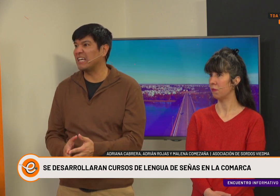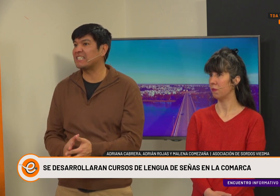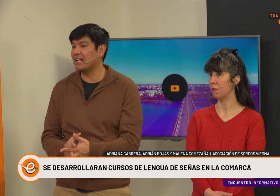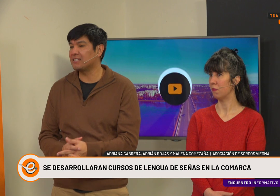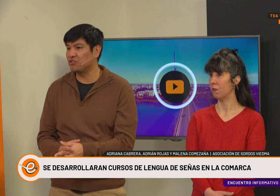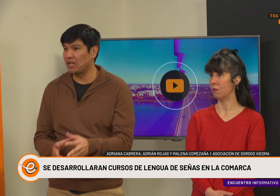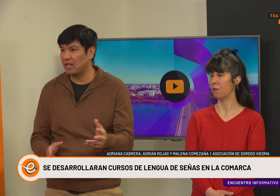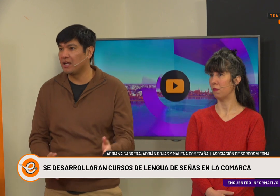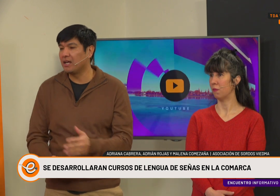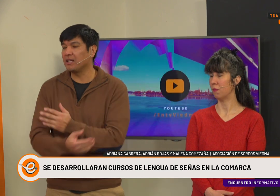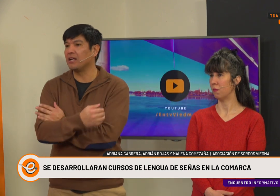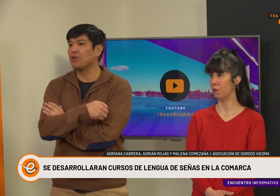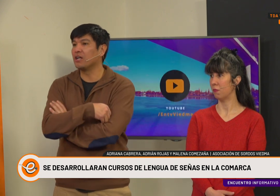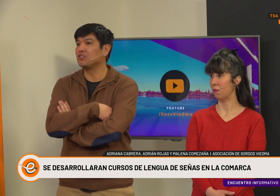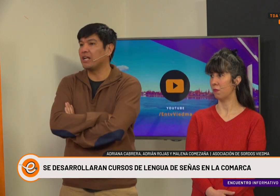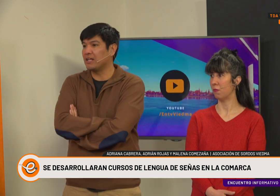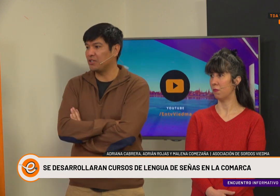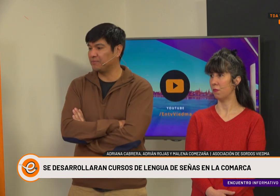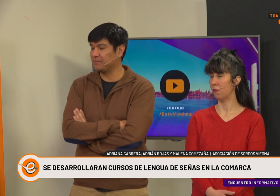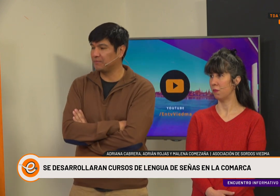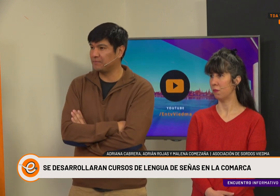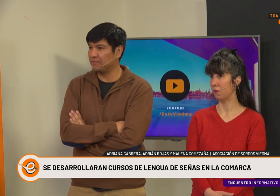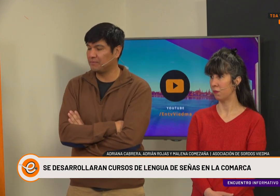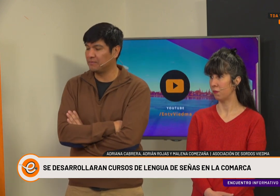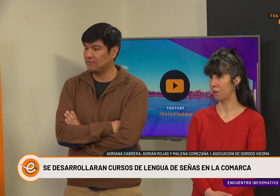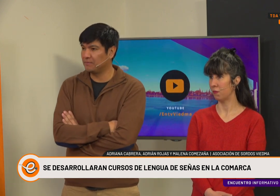de esa ley sancionada en el Congreso de la Nación?